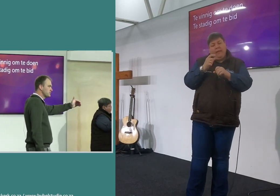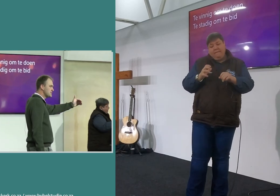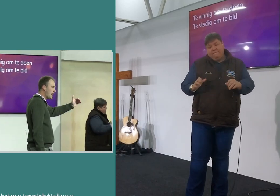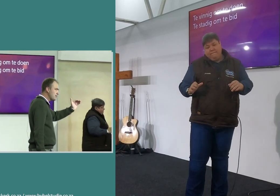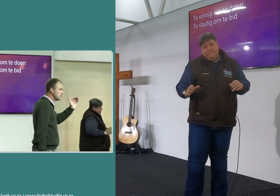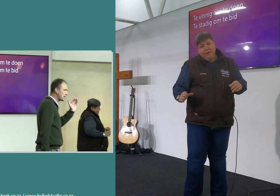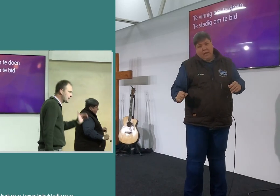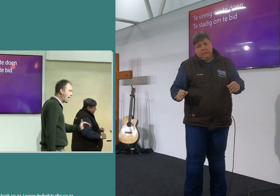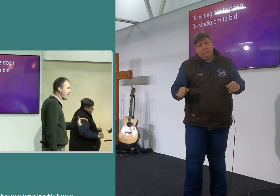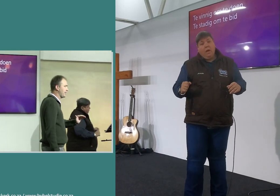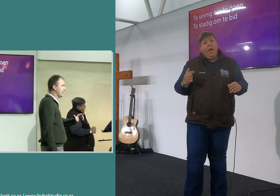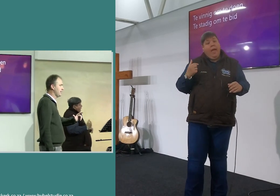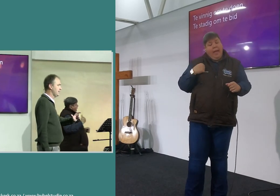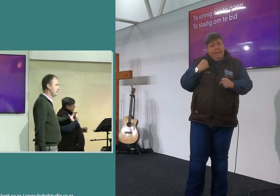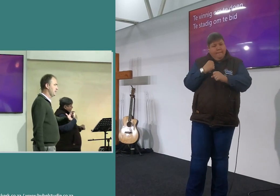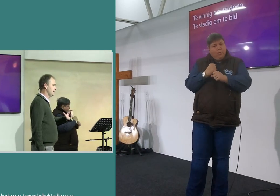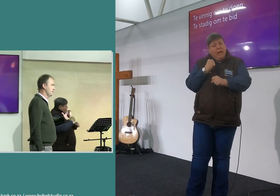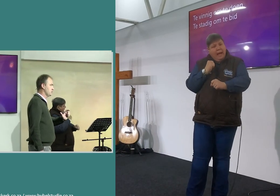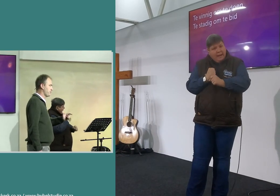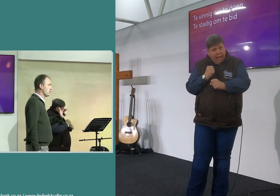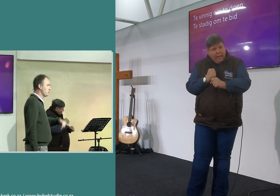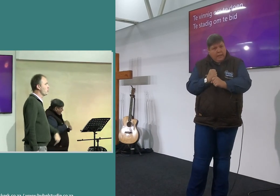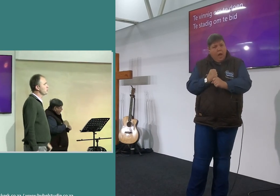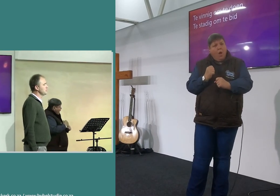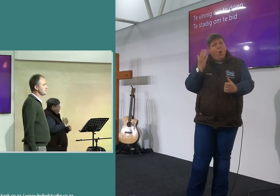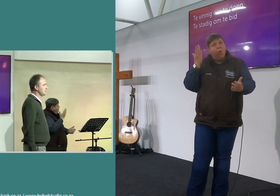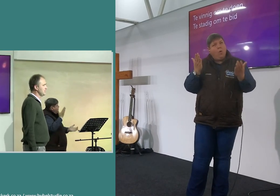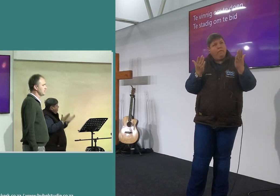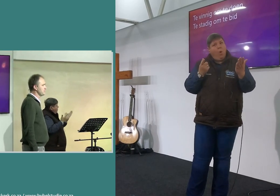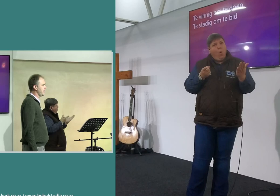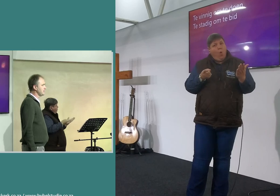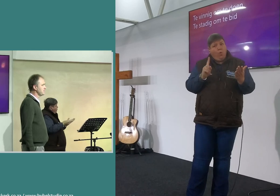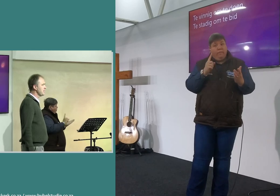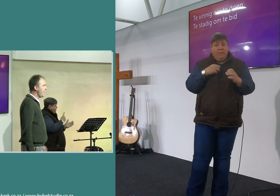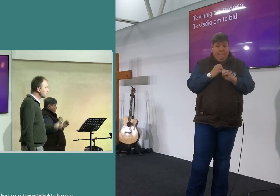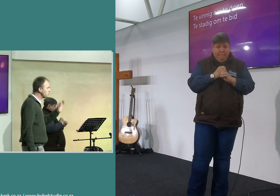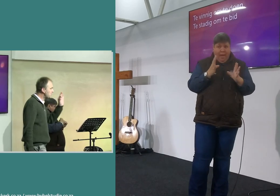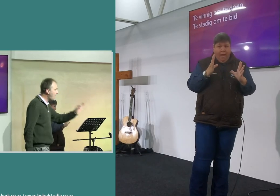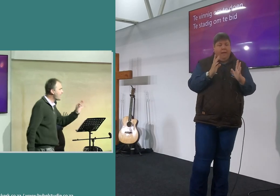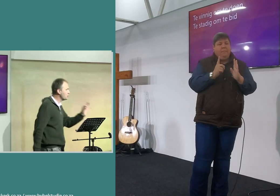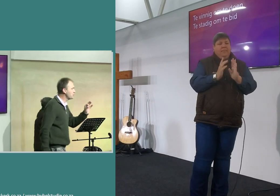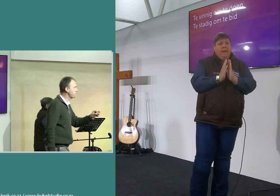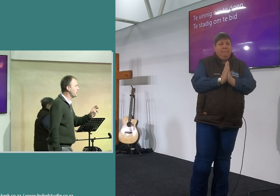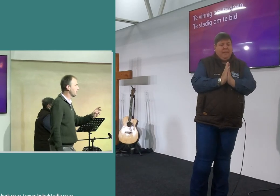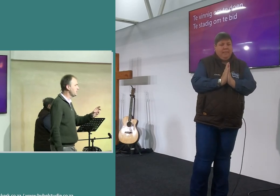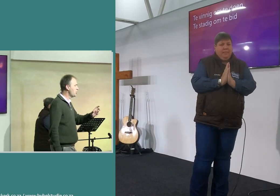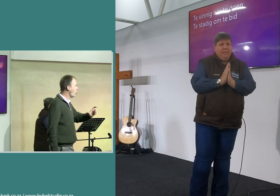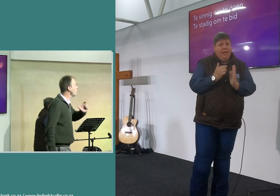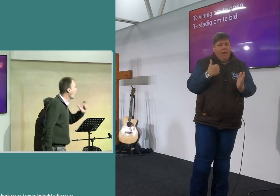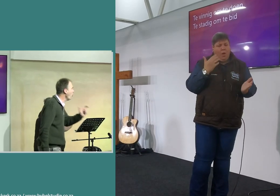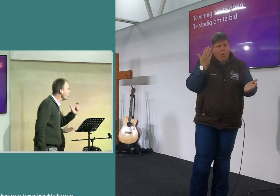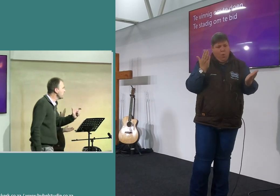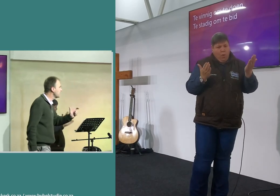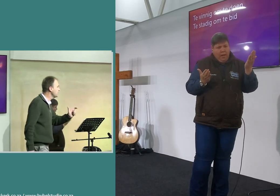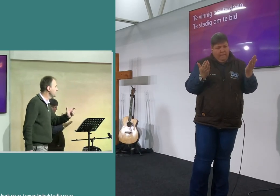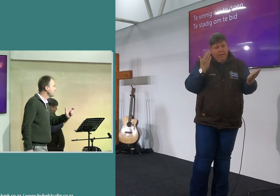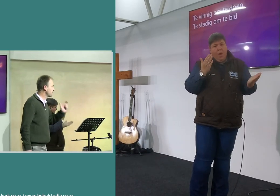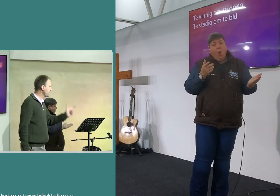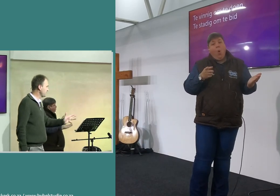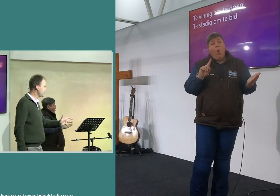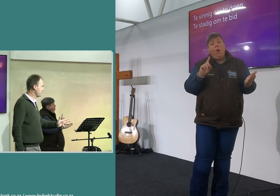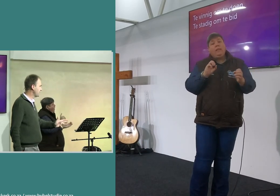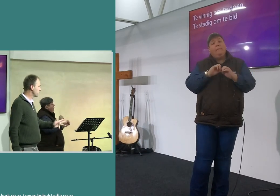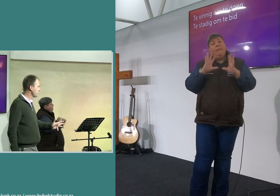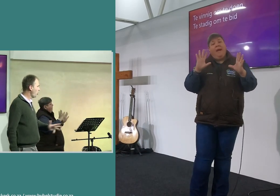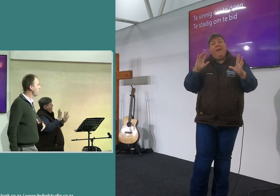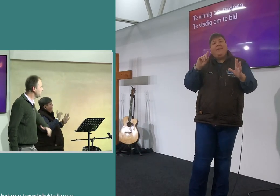so om te sê ek moet rarag oorweeg om my ochende te begin in gebed ek moet rarag oorweeg om my ochende te